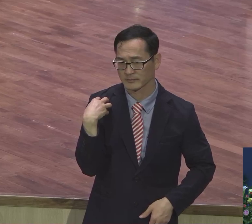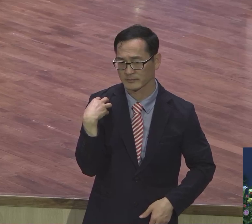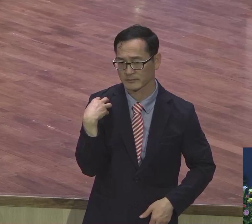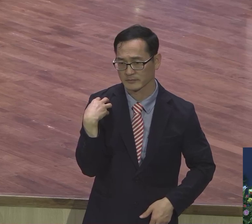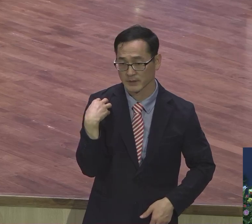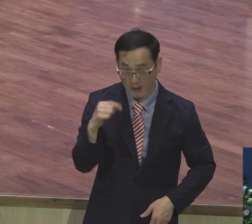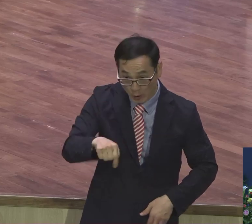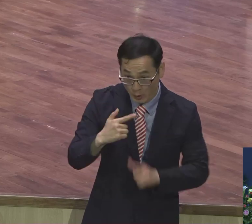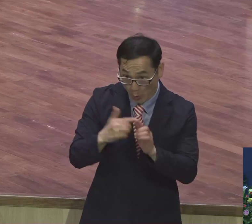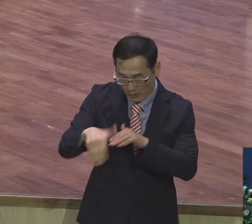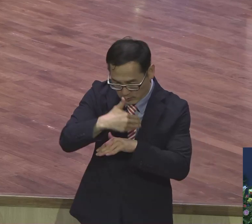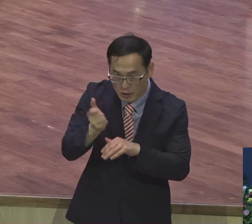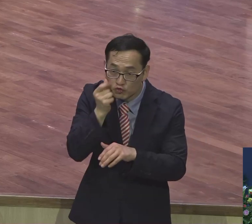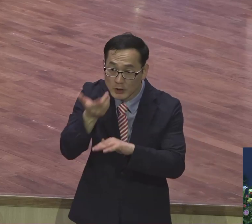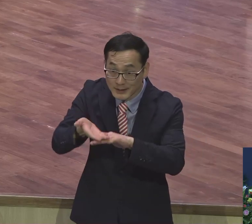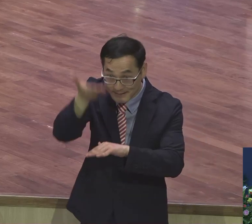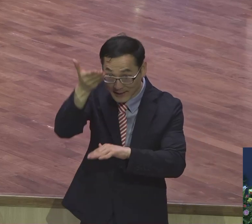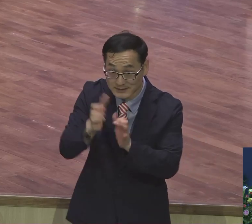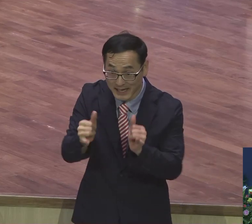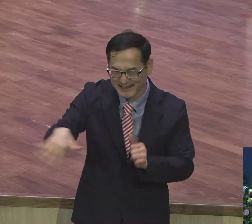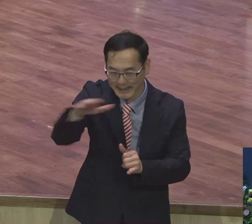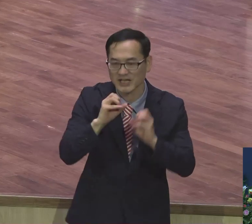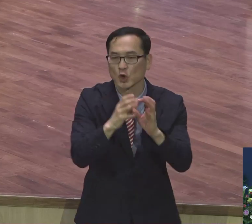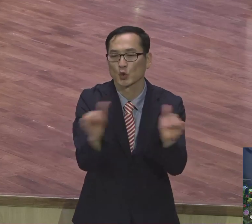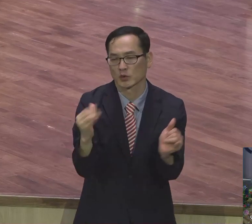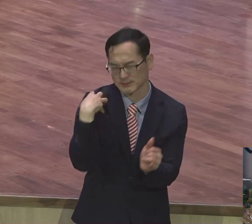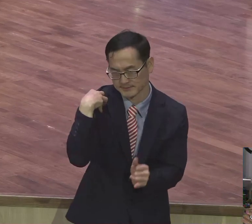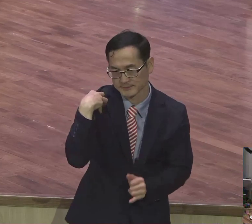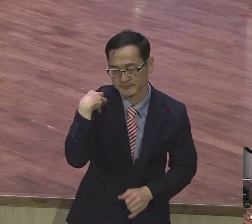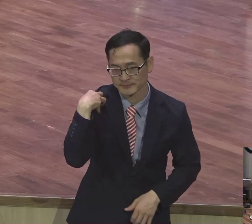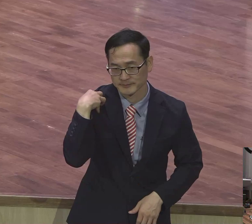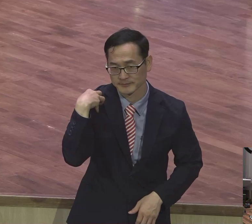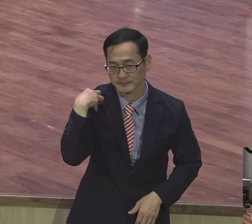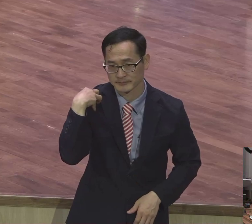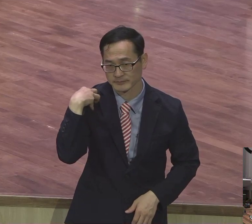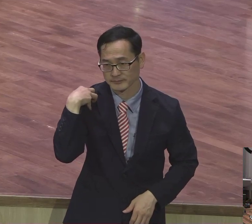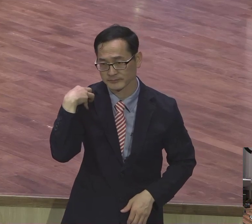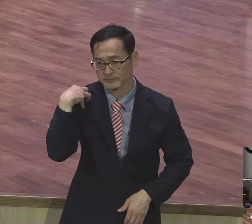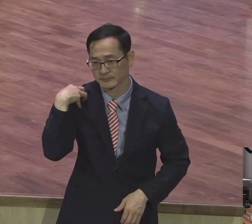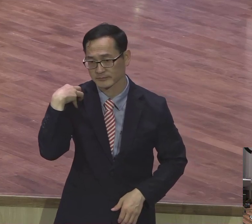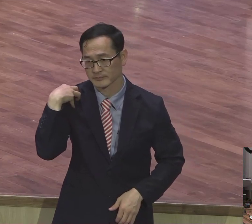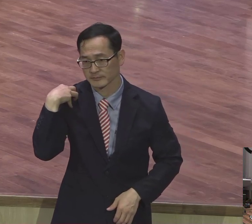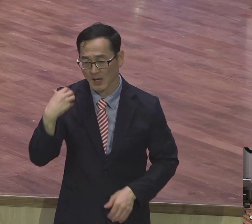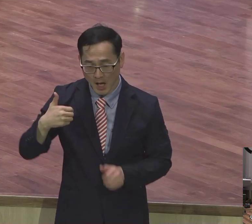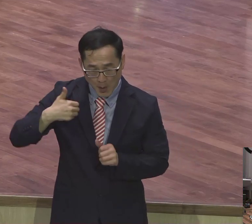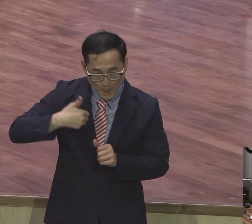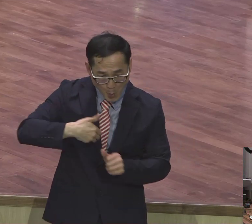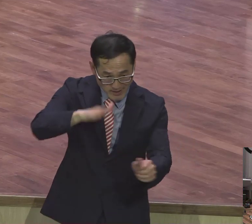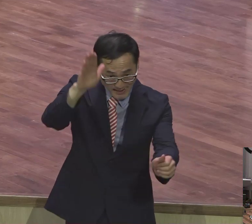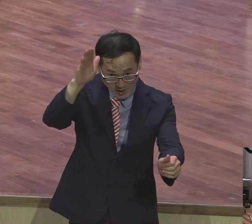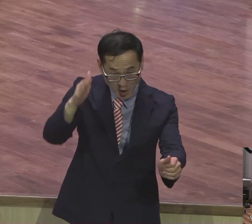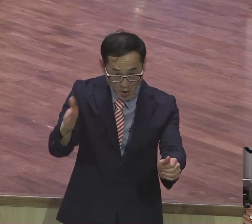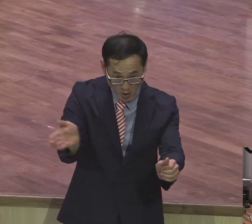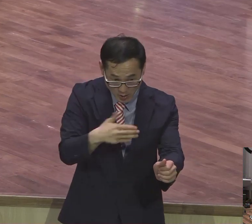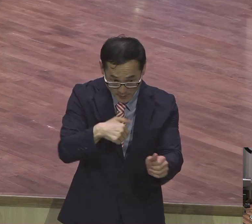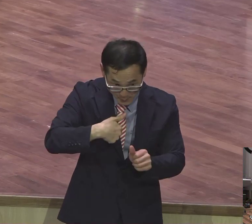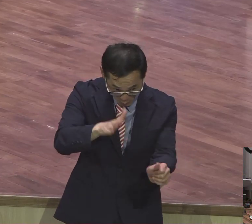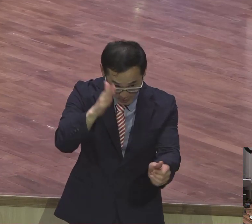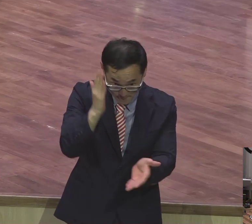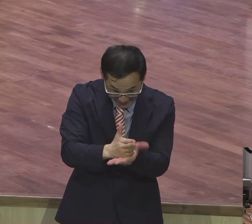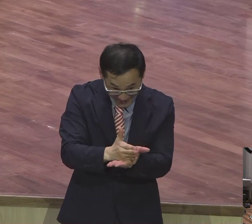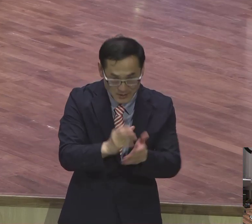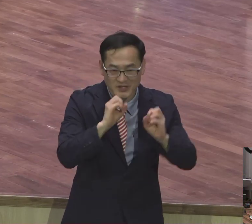전도자예요. 15절 보세요. 보내심을 받지 아니하였으면 어찌 전파하리요.